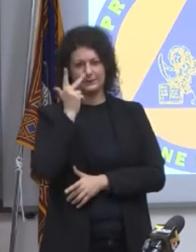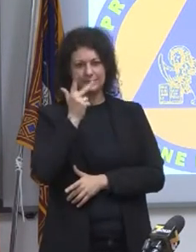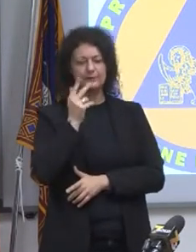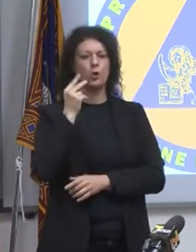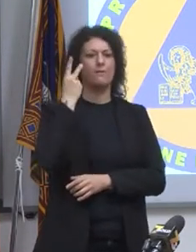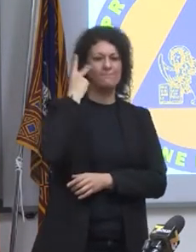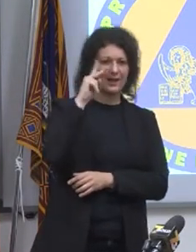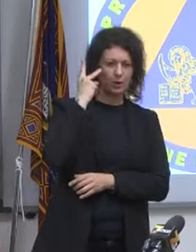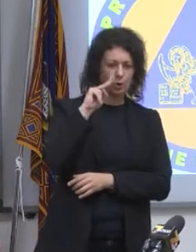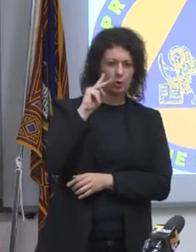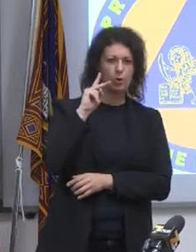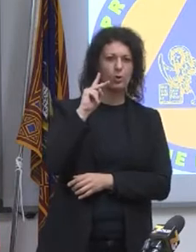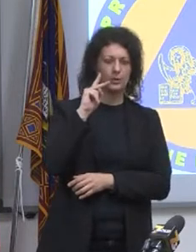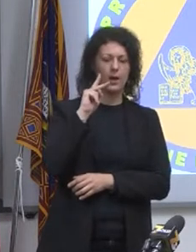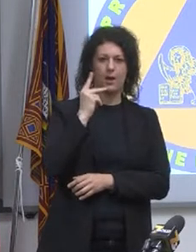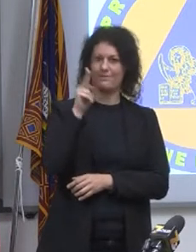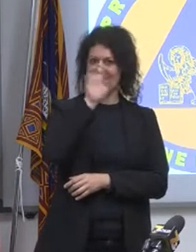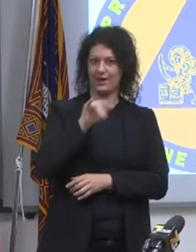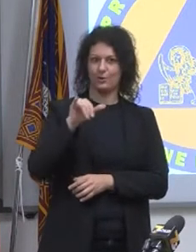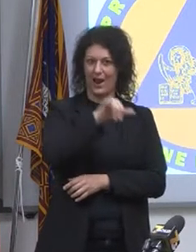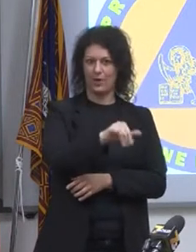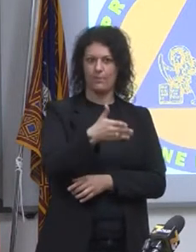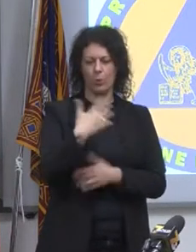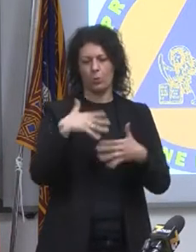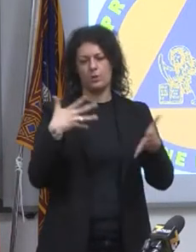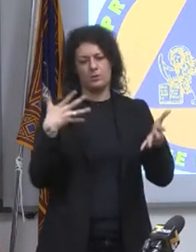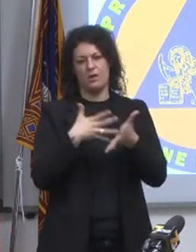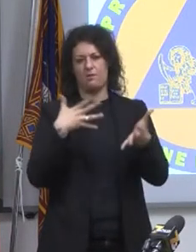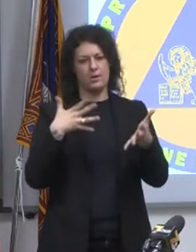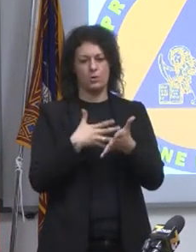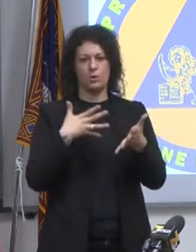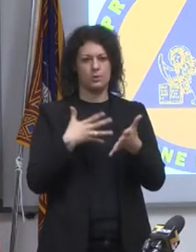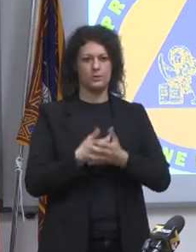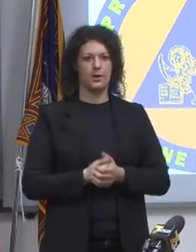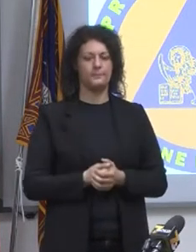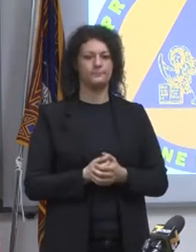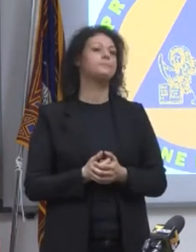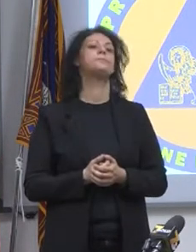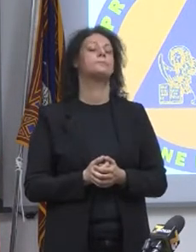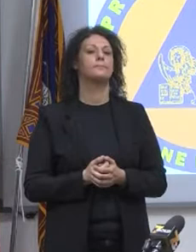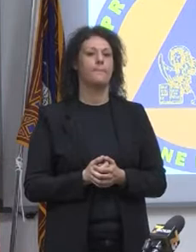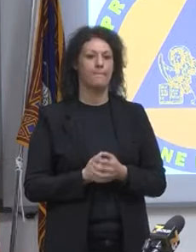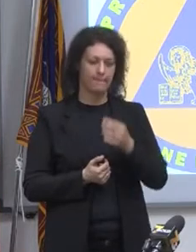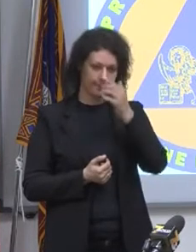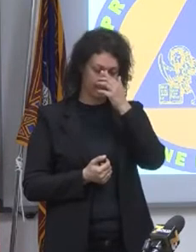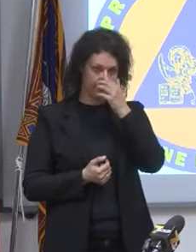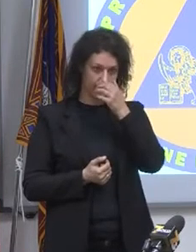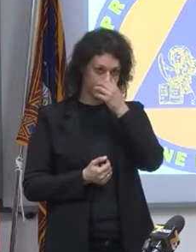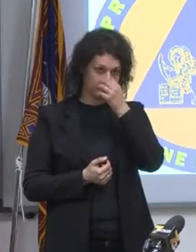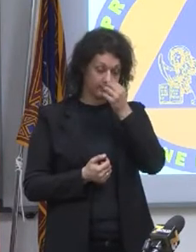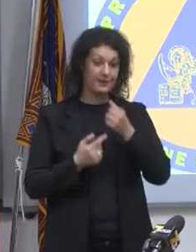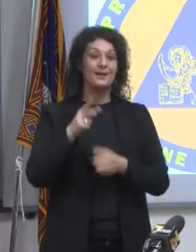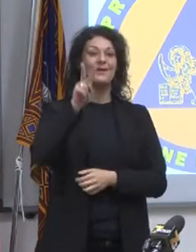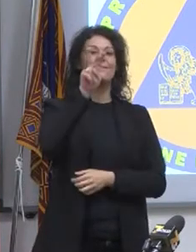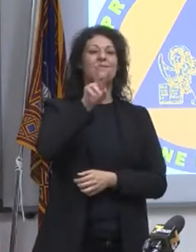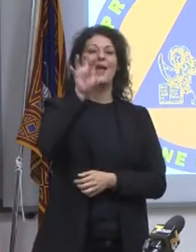Verona, per quanto riguarda il Veneto, è in assoluta sofferenza. L'interconnessione del Veneto è fondamentale dal punto